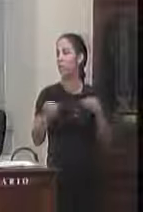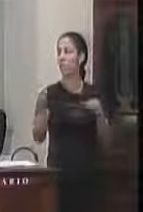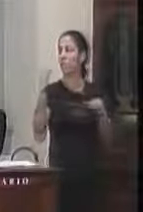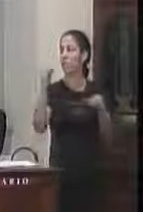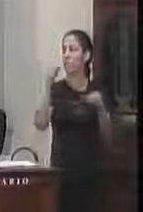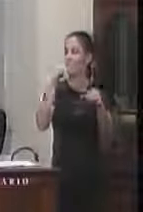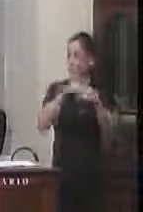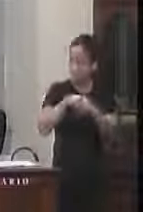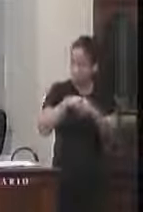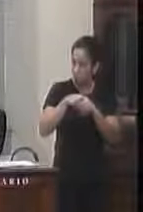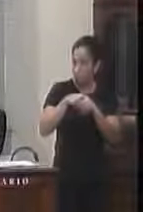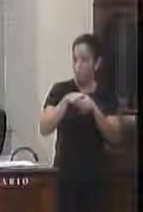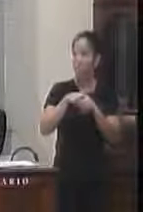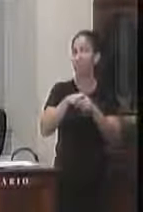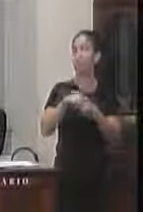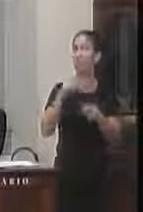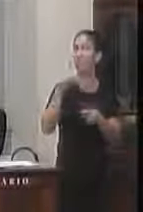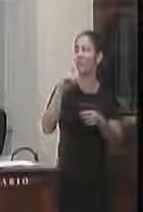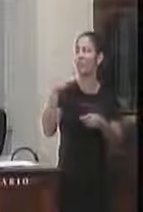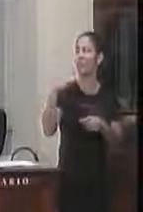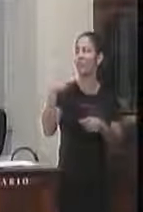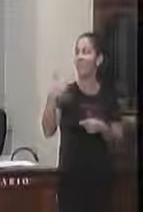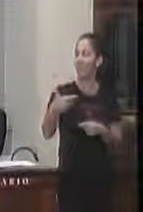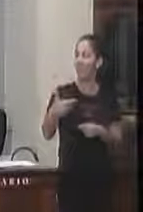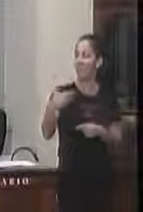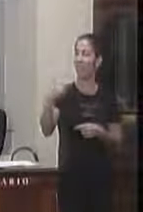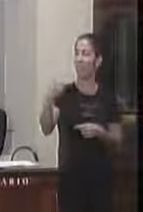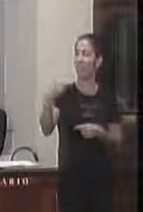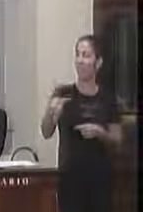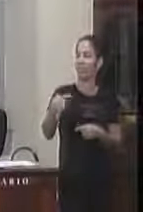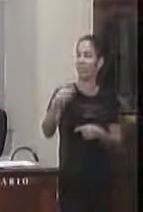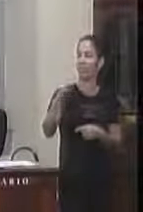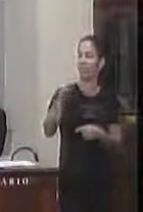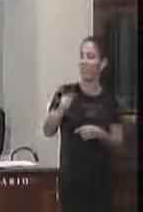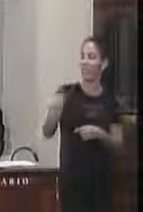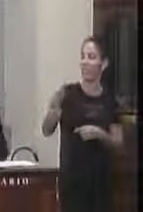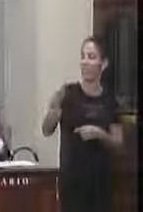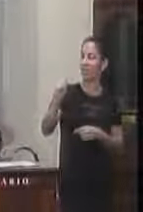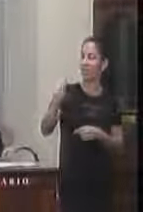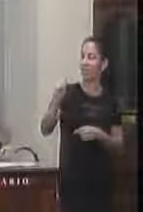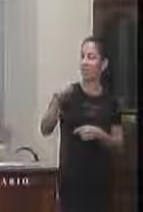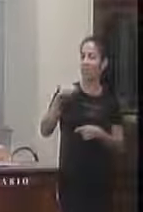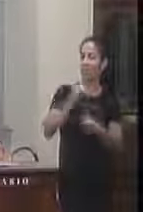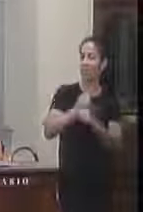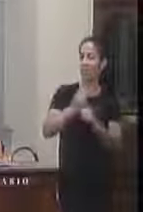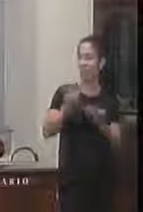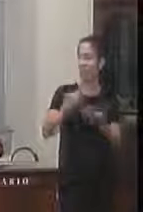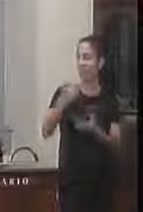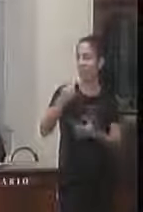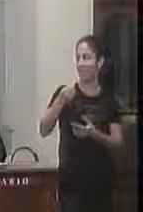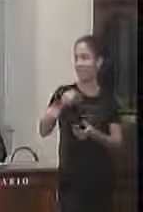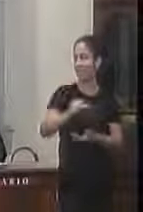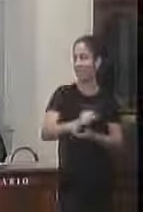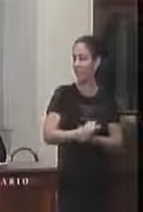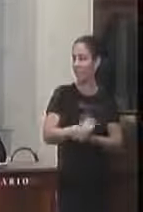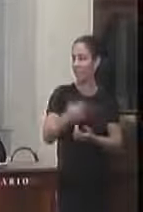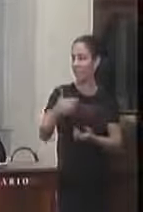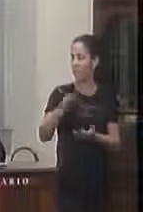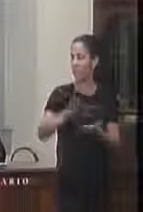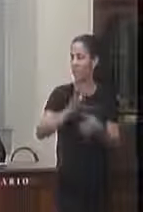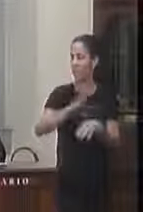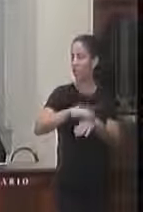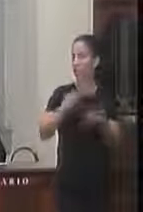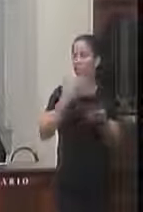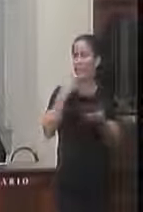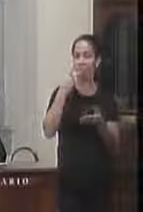e votação para o dia 27 do 8 de 2019 não tendo mais